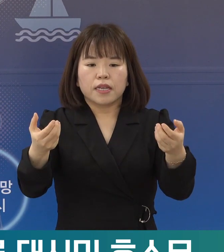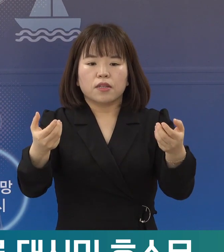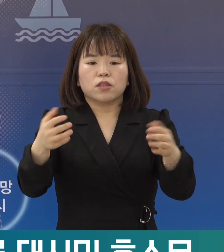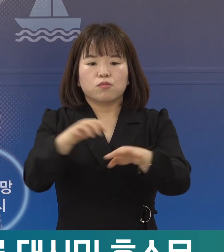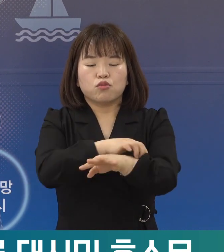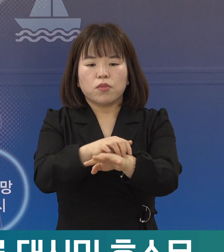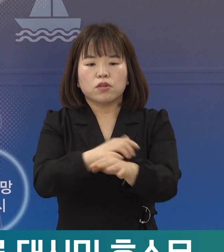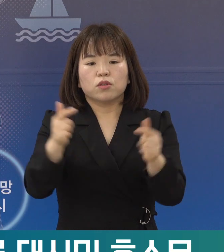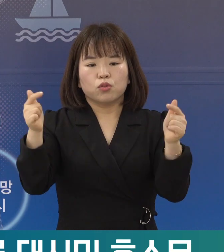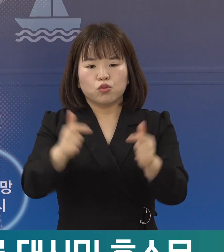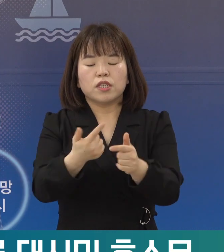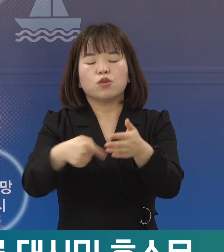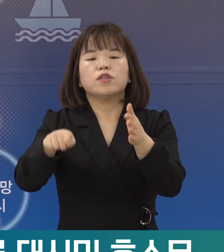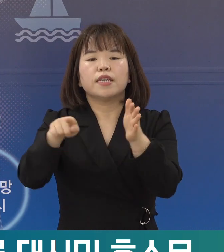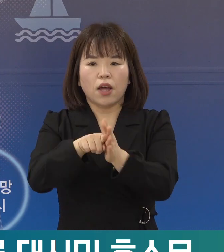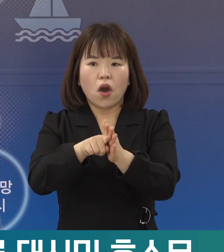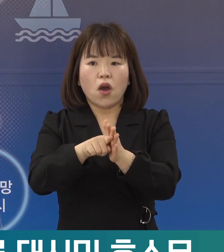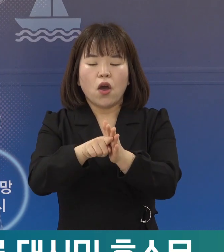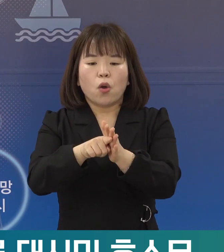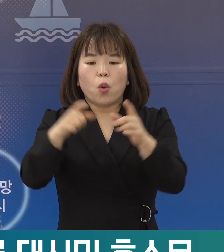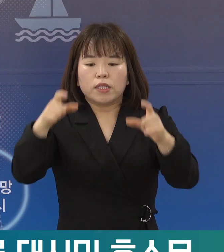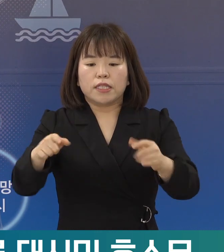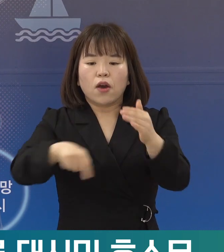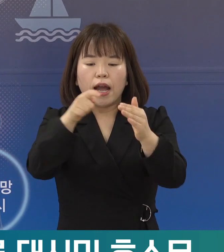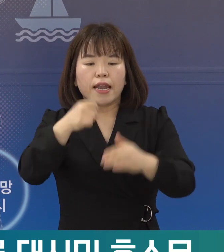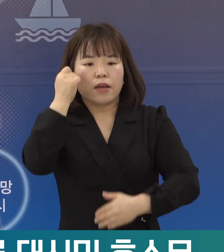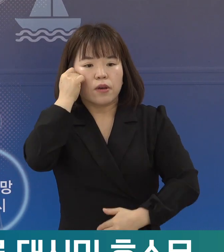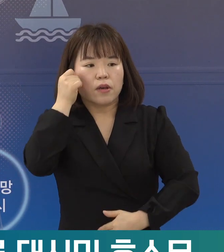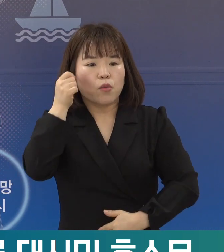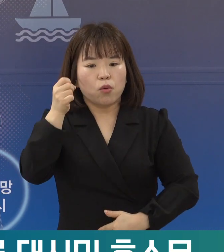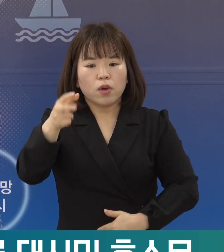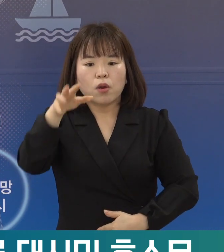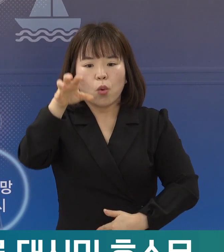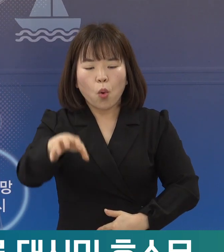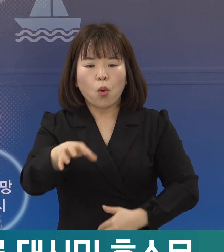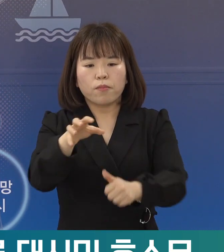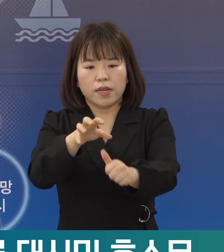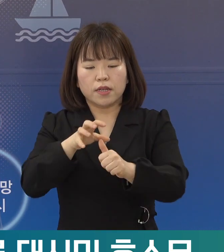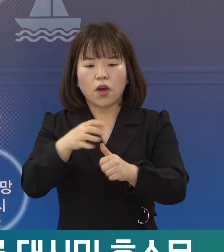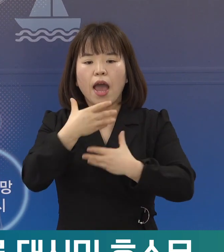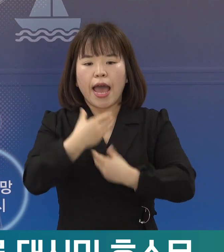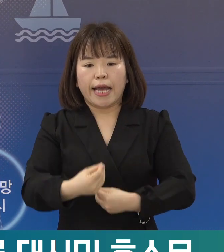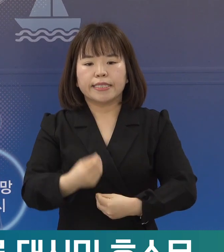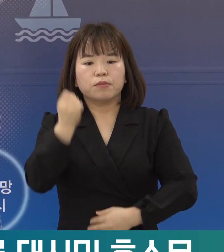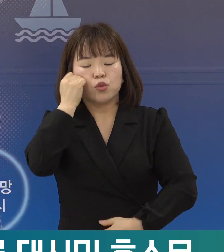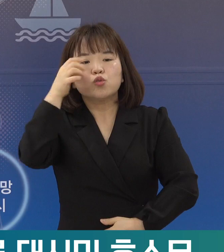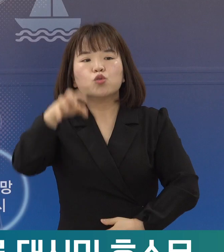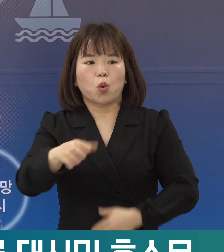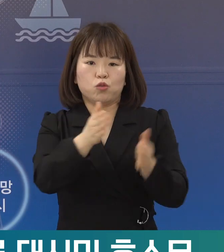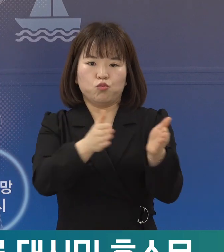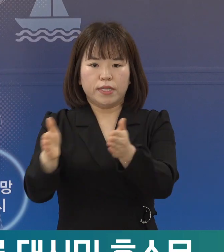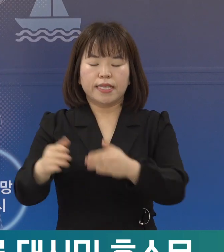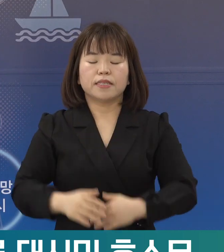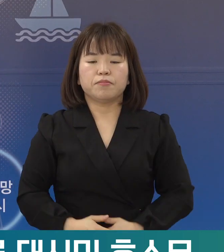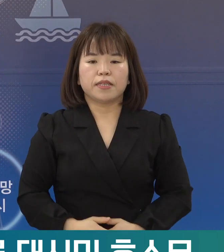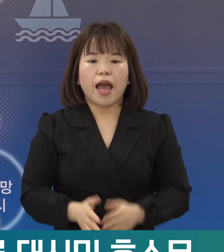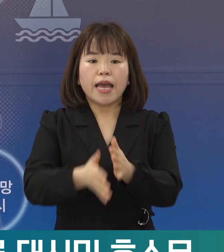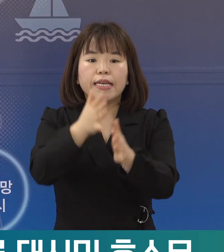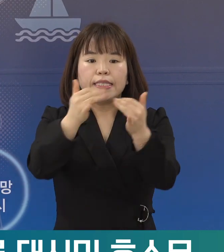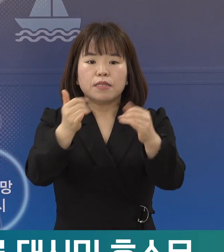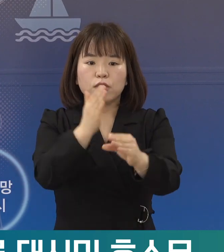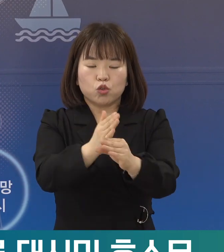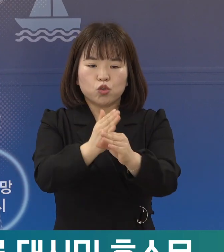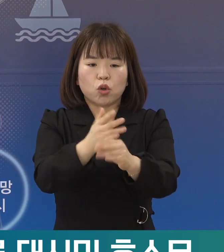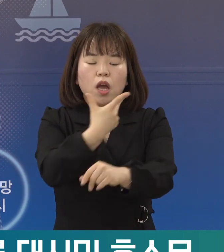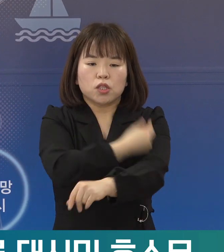덜어드리기 위해 지역 내 숙박업소의 협조를 받아 안심숙소를 마련하였습니다. 시민 중